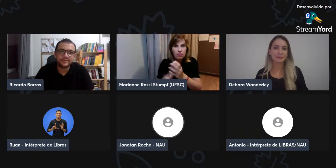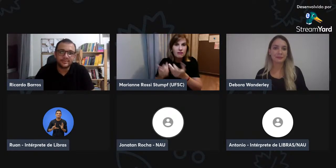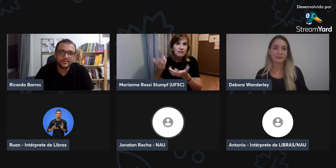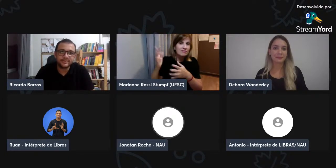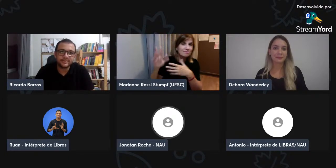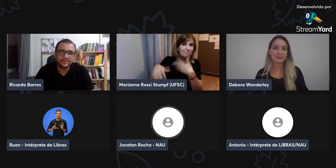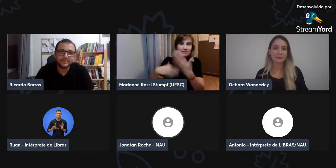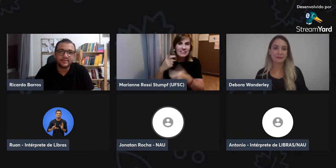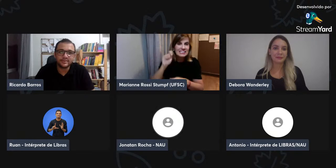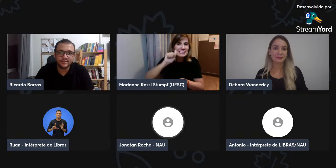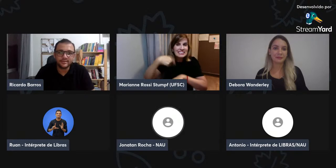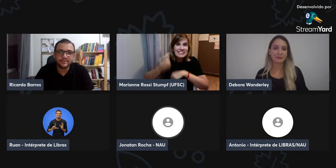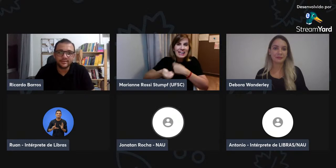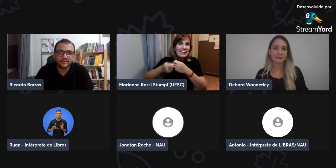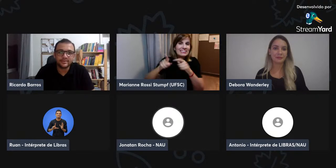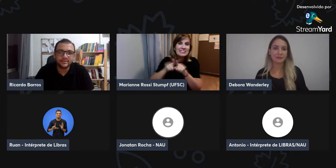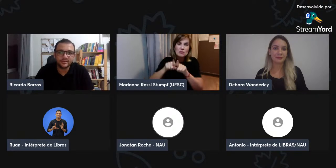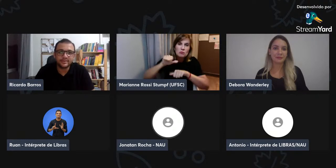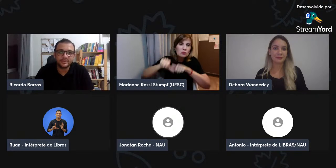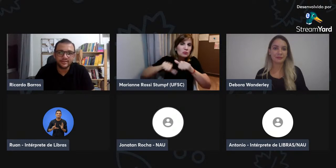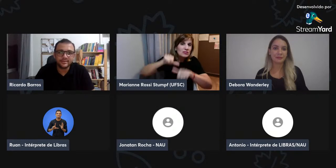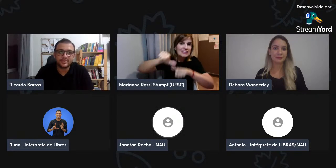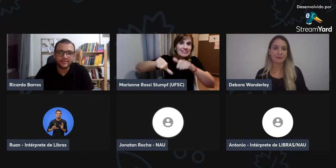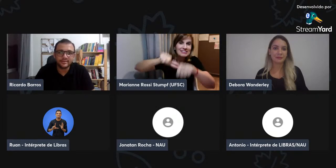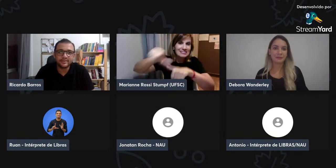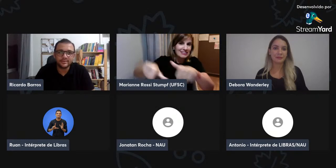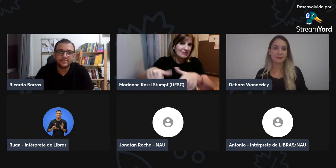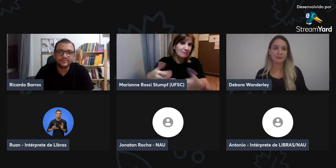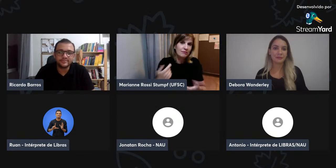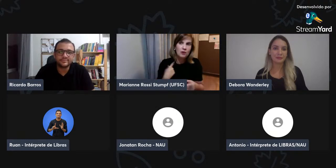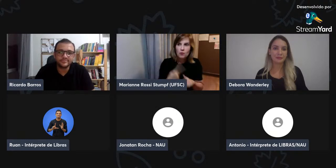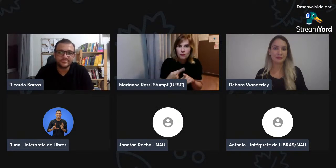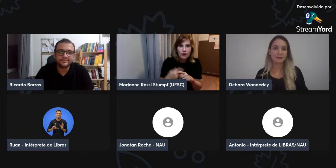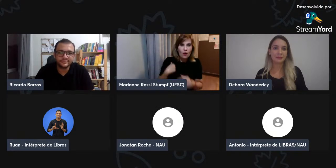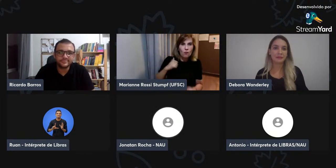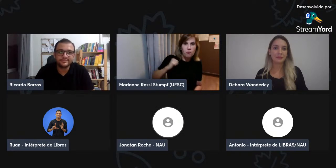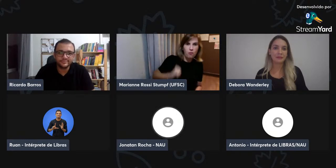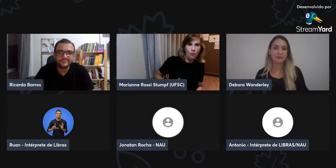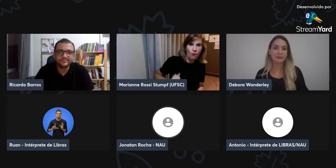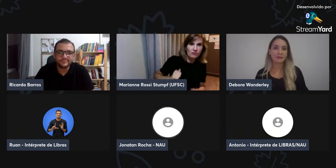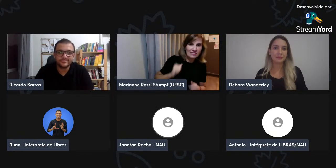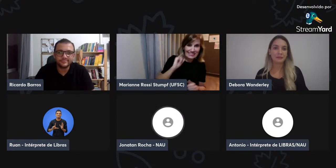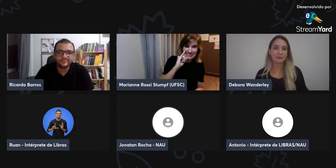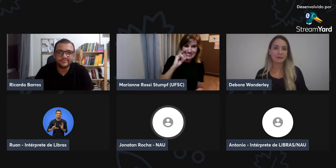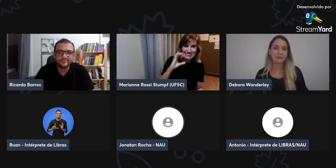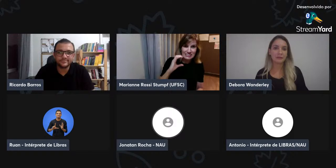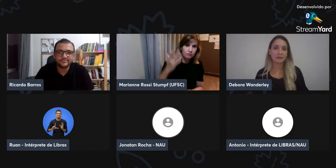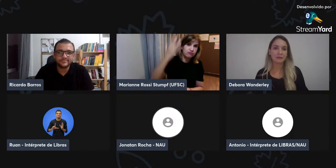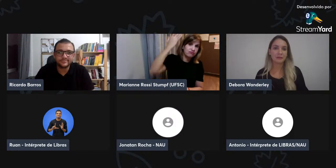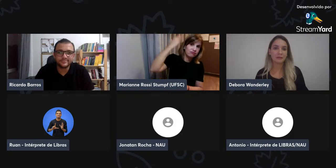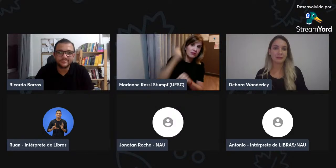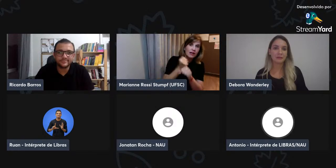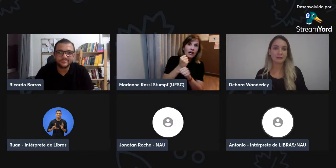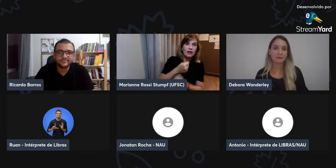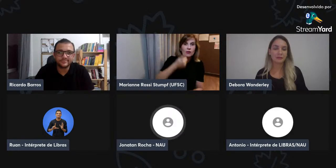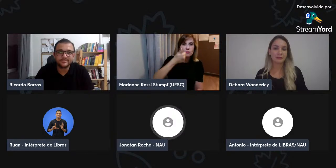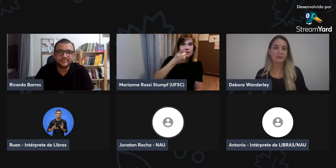né? Foi necessário usar vídeos, né? Está baixando o vídeo... Mas o processo foi mudando, né?